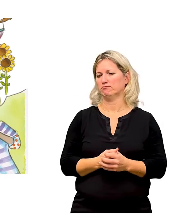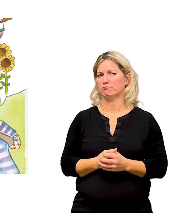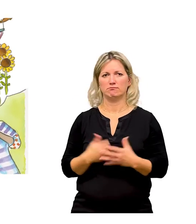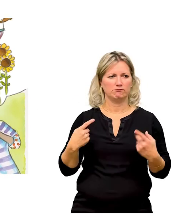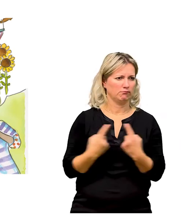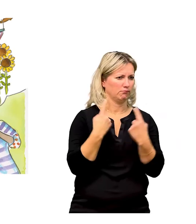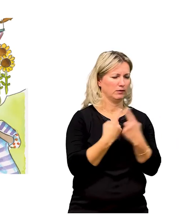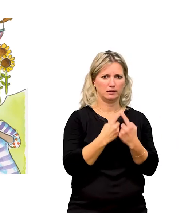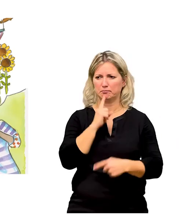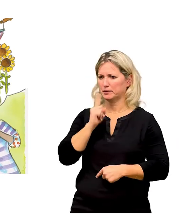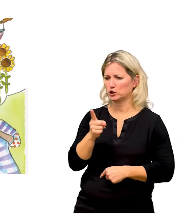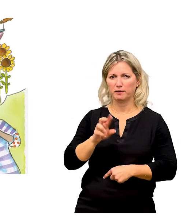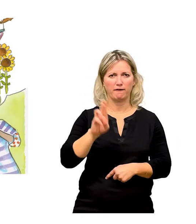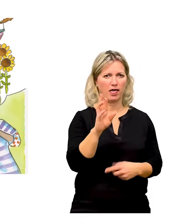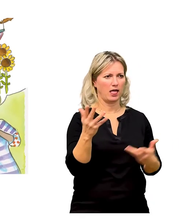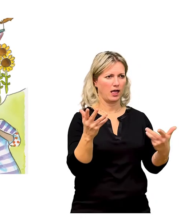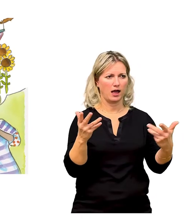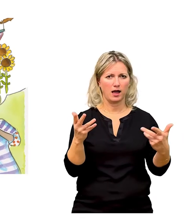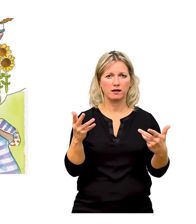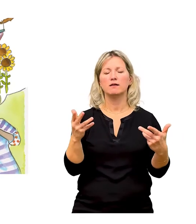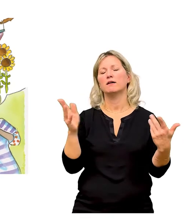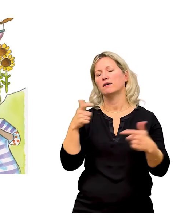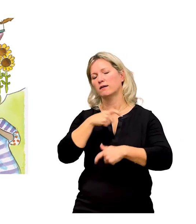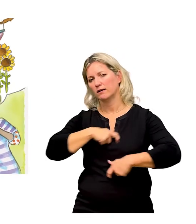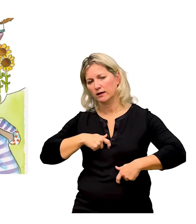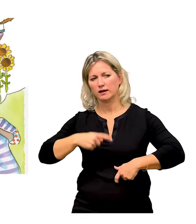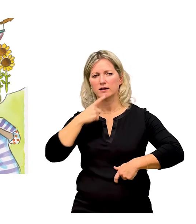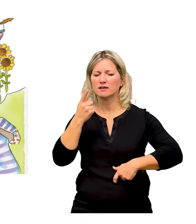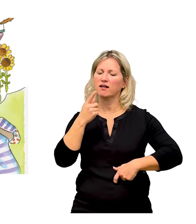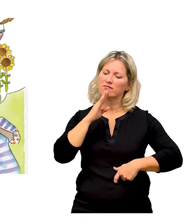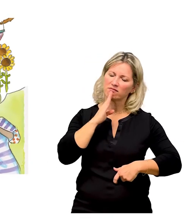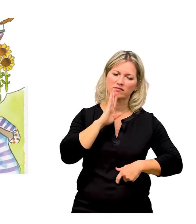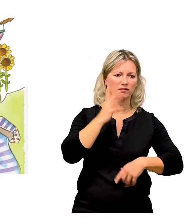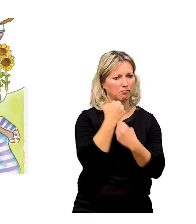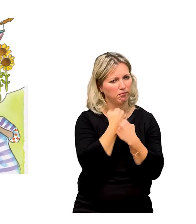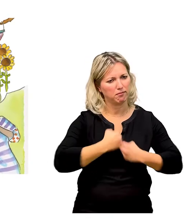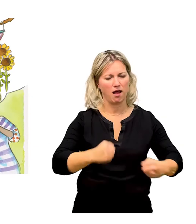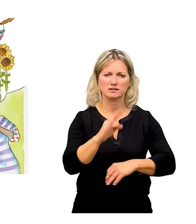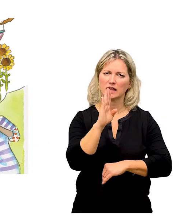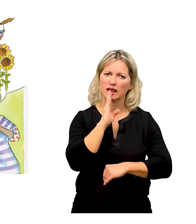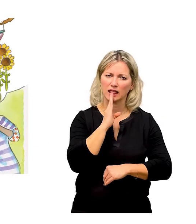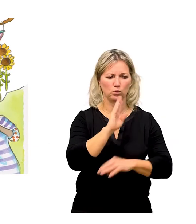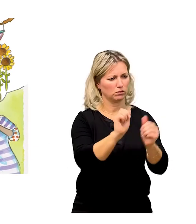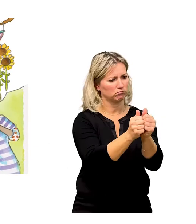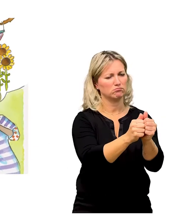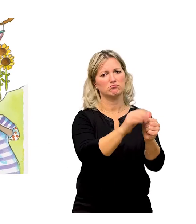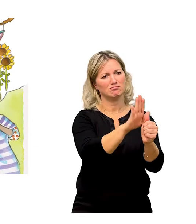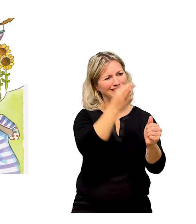Sie streiten, wer bestimmen darf. Die Fläche reicht für alle. Jedes Tandem bekommt Platz für seine Idee,